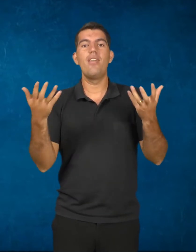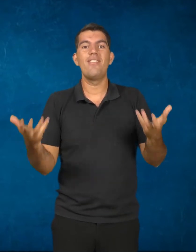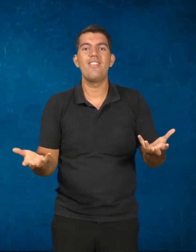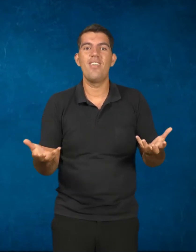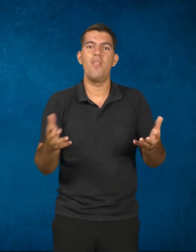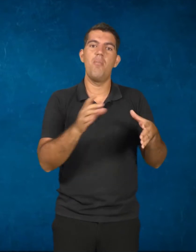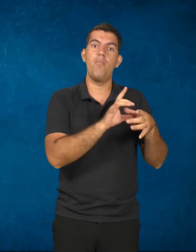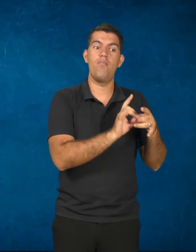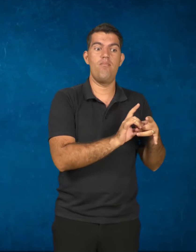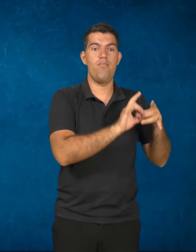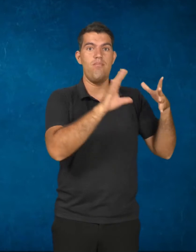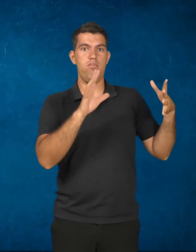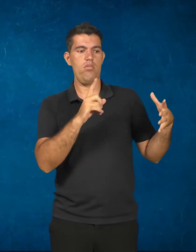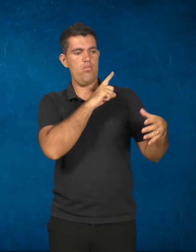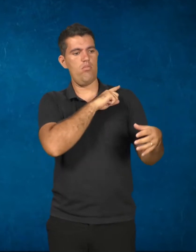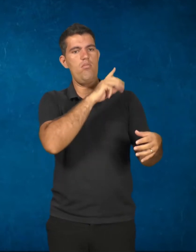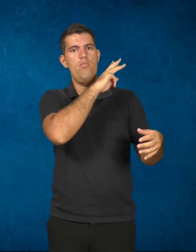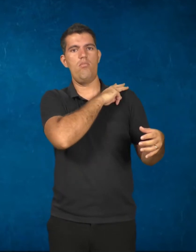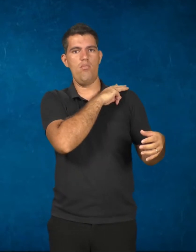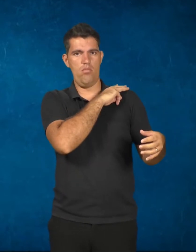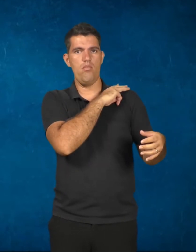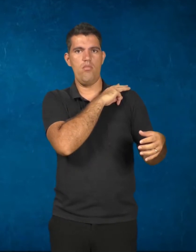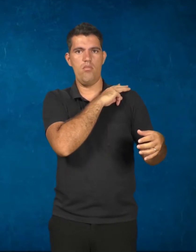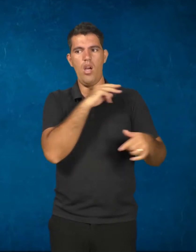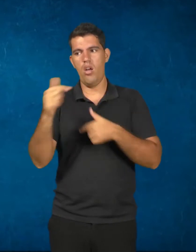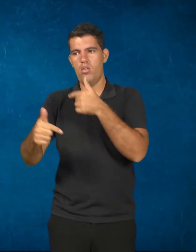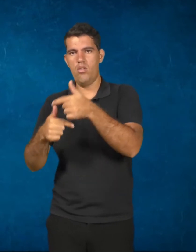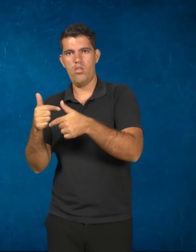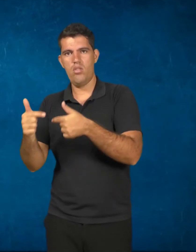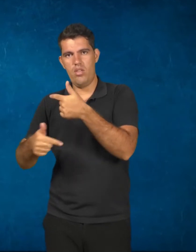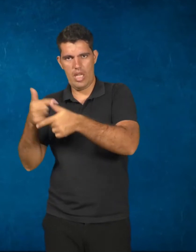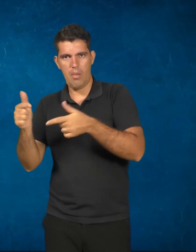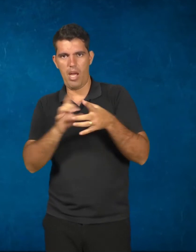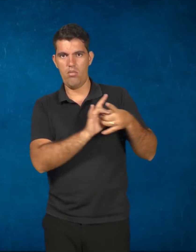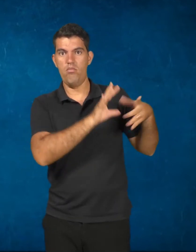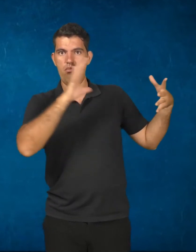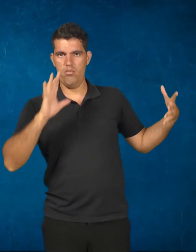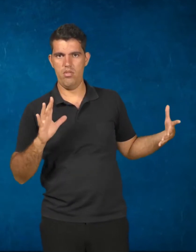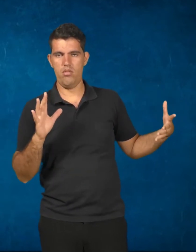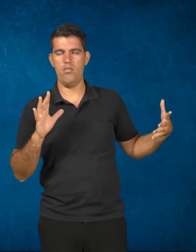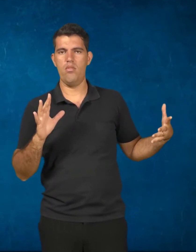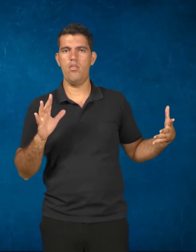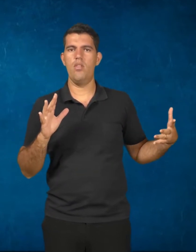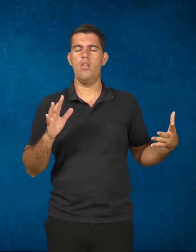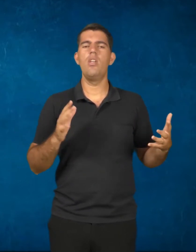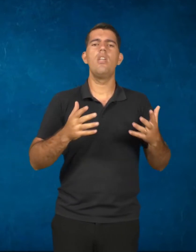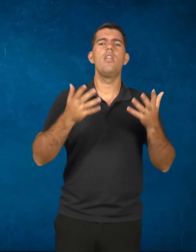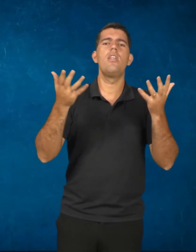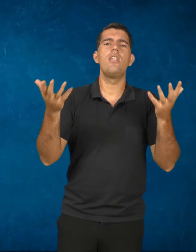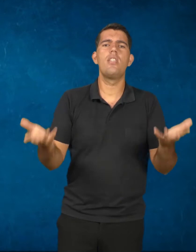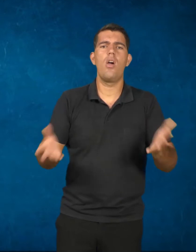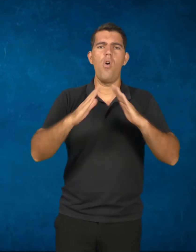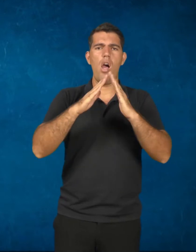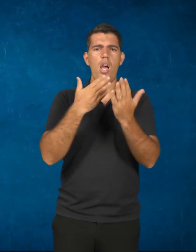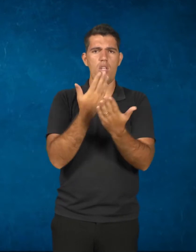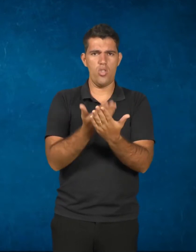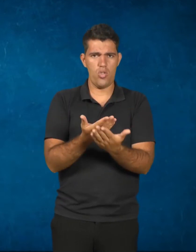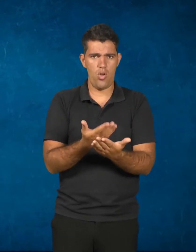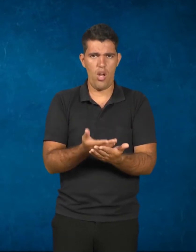desvincula o ensino médio do trabalho, do mundo do trabalho, a escola está abrindo